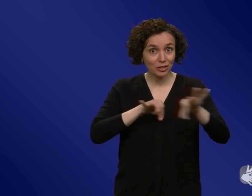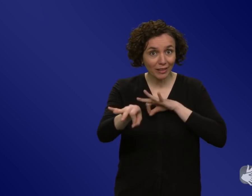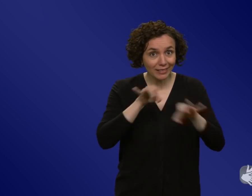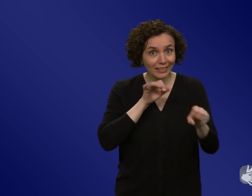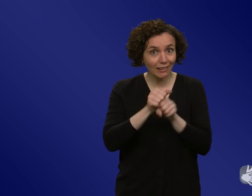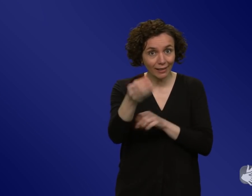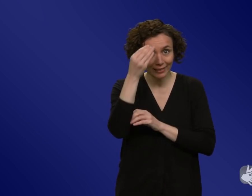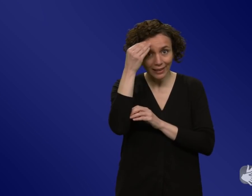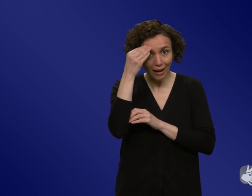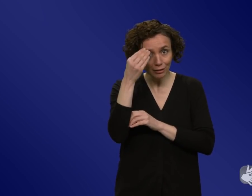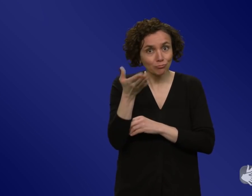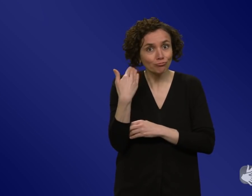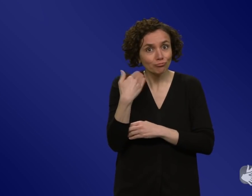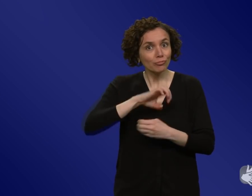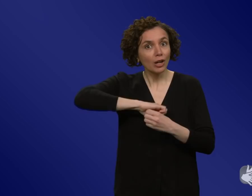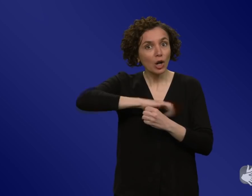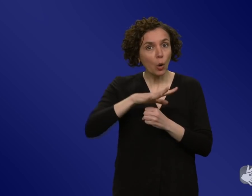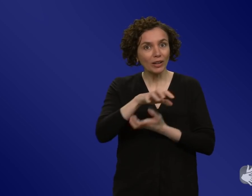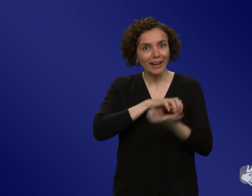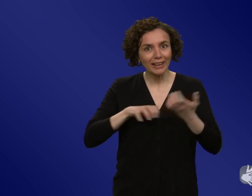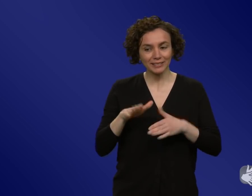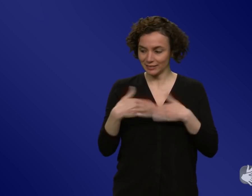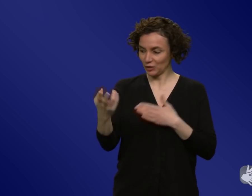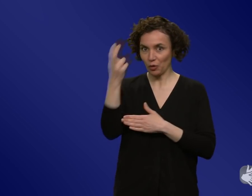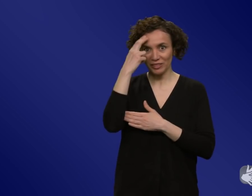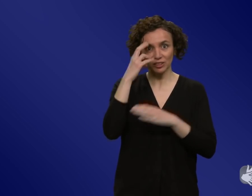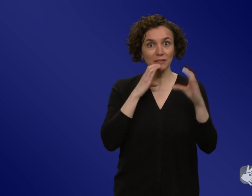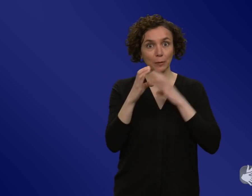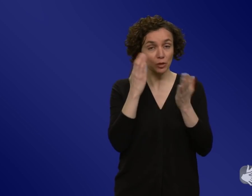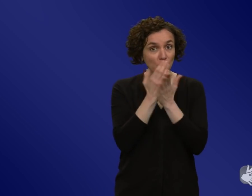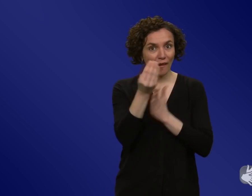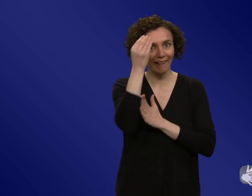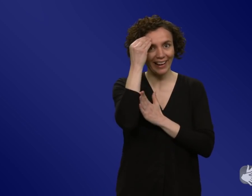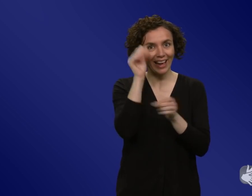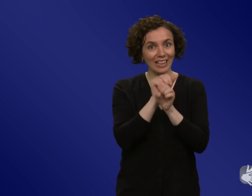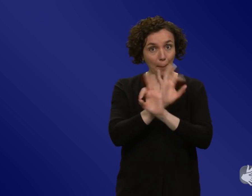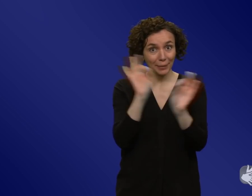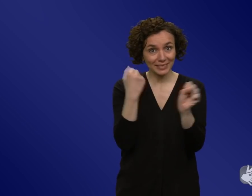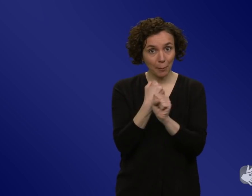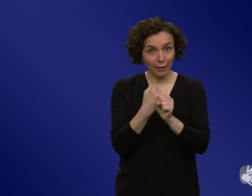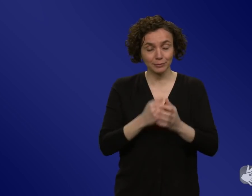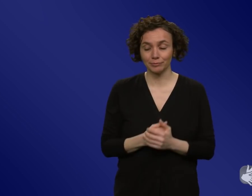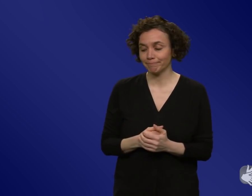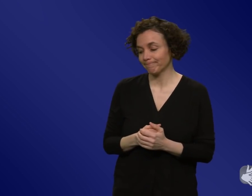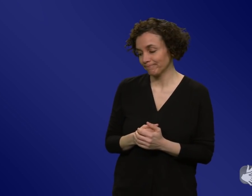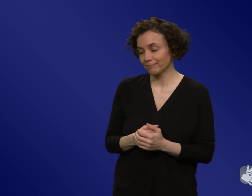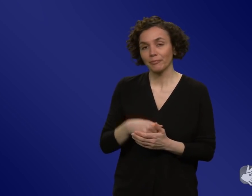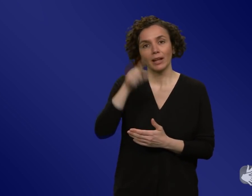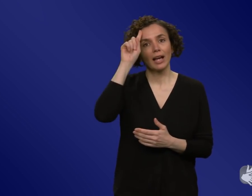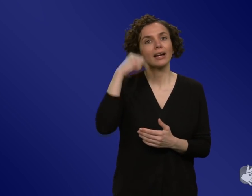Wissenschaft heraus tatsächlich was gelernt, was wir mitnehmen können? Ich denke, das Strukturenproblem und Implementationsproblem, das Frau